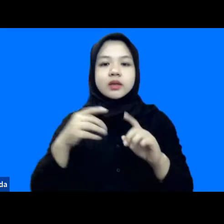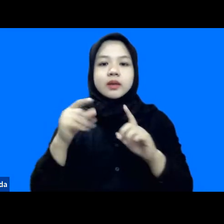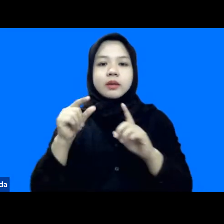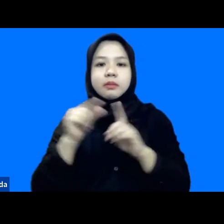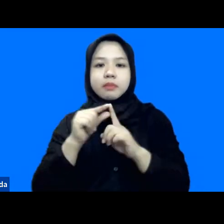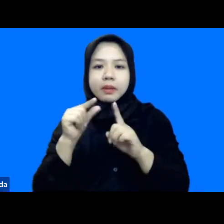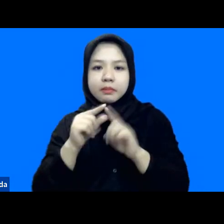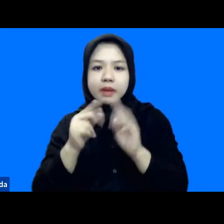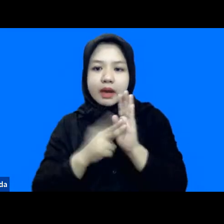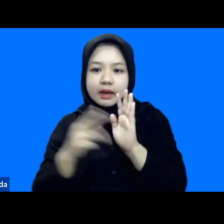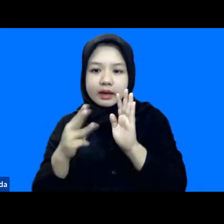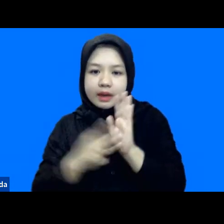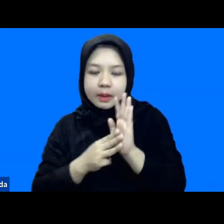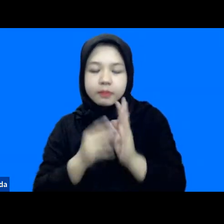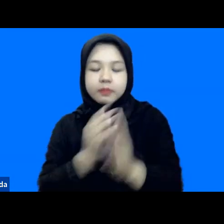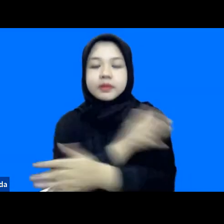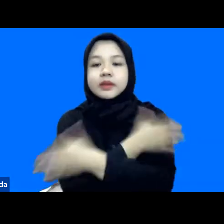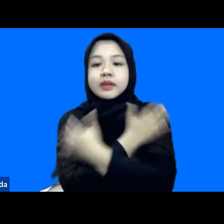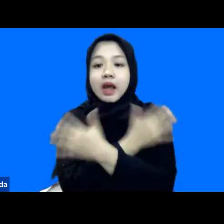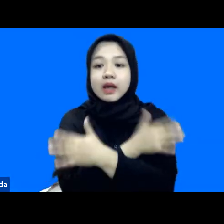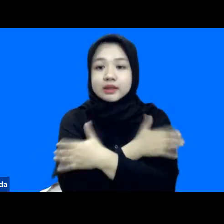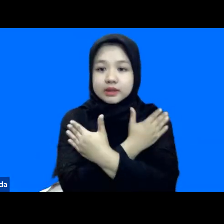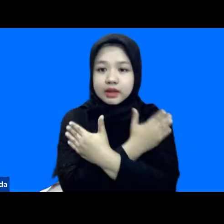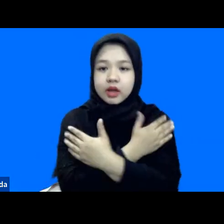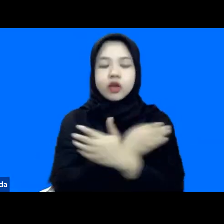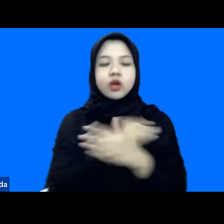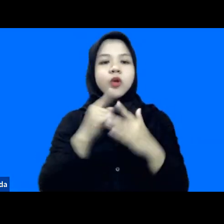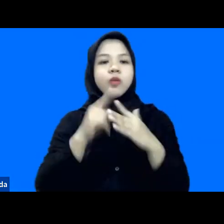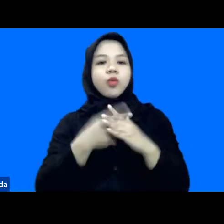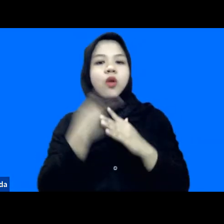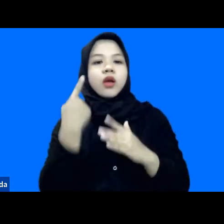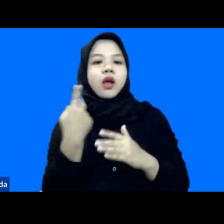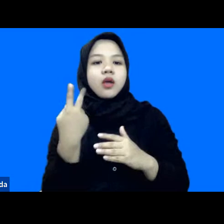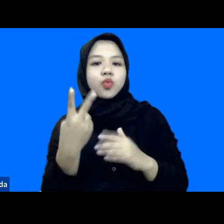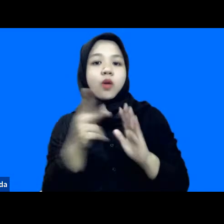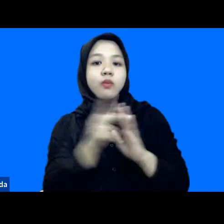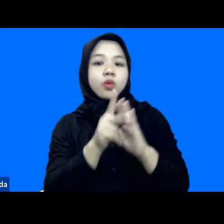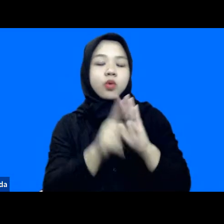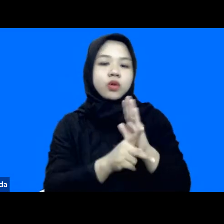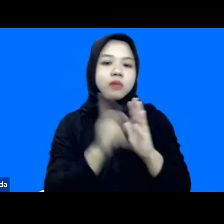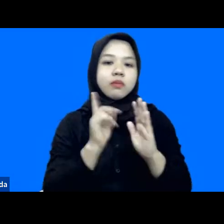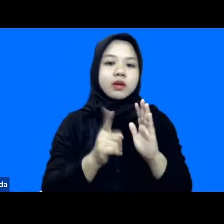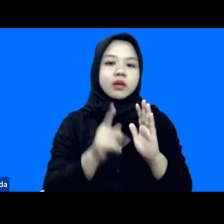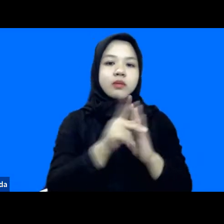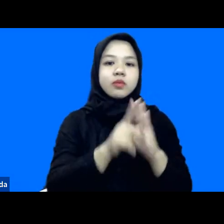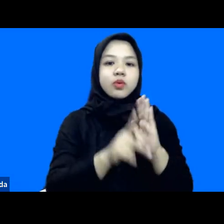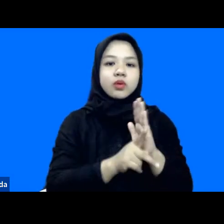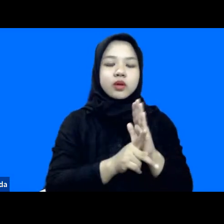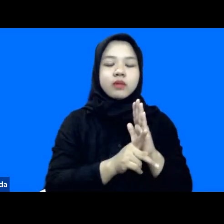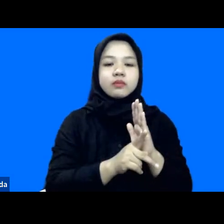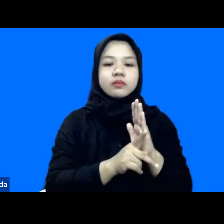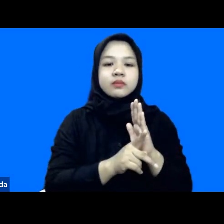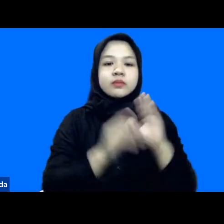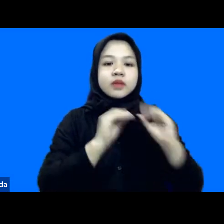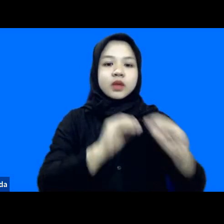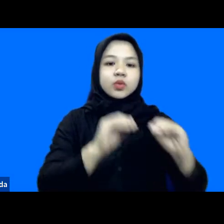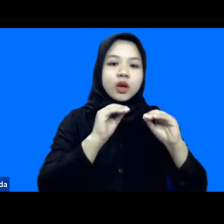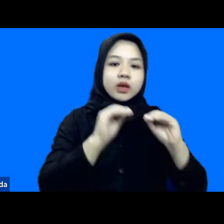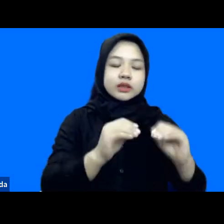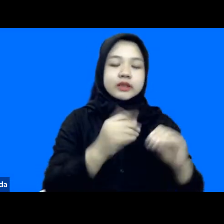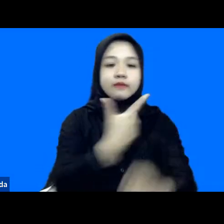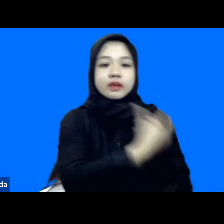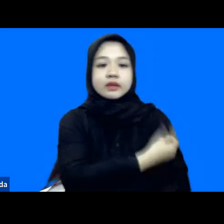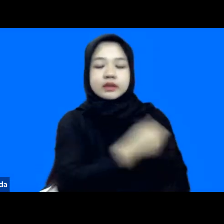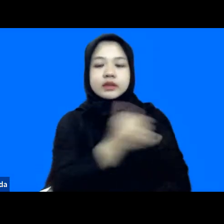di Aceh gitu kan jadi mulai dari ada dua program kemarin itu ada program yang untuk memang edukasi vaksinasi